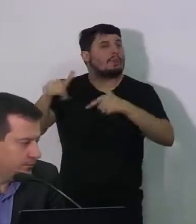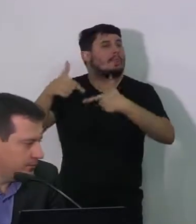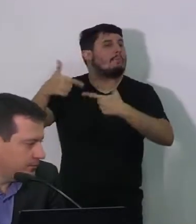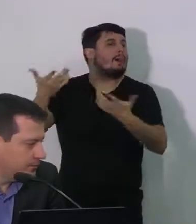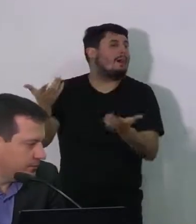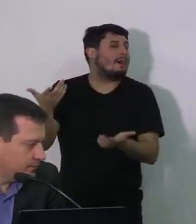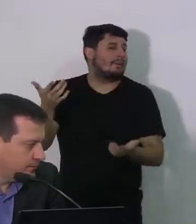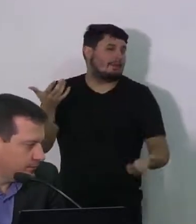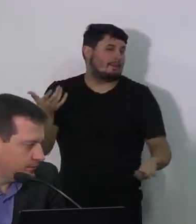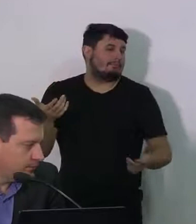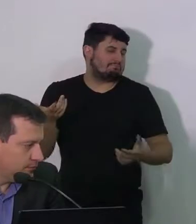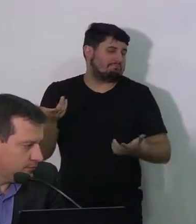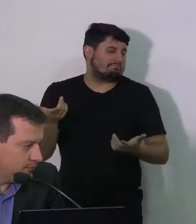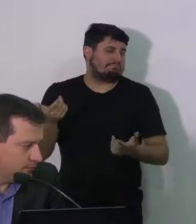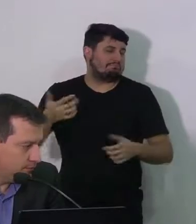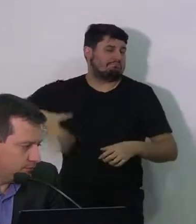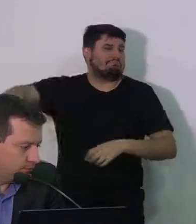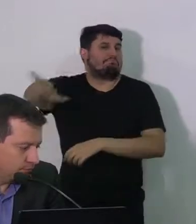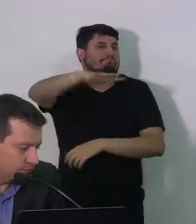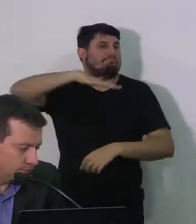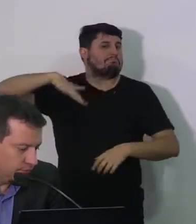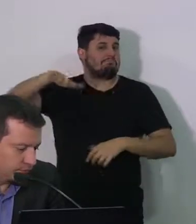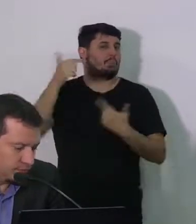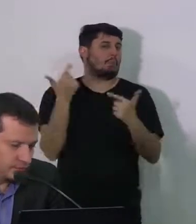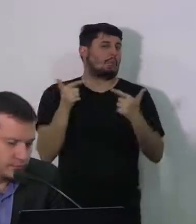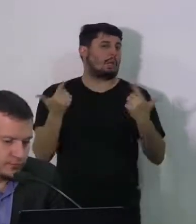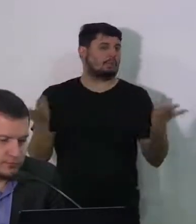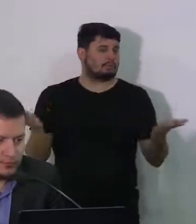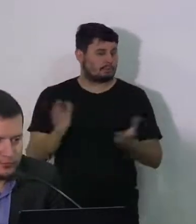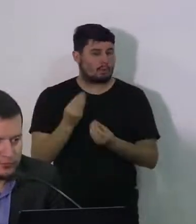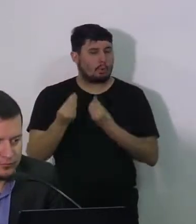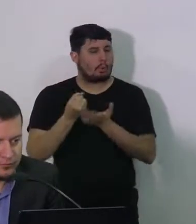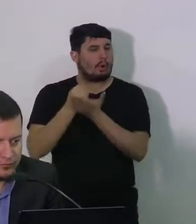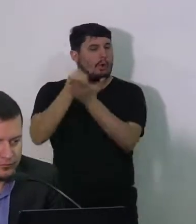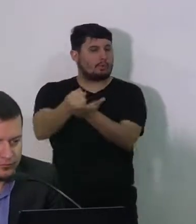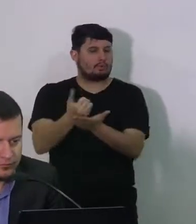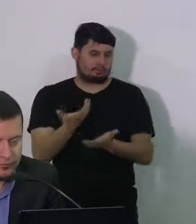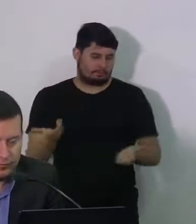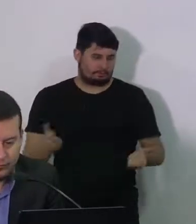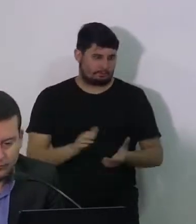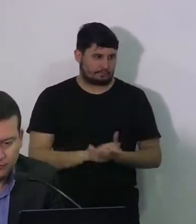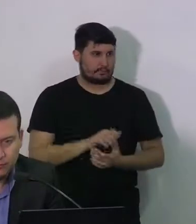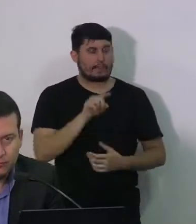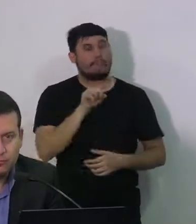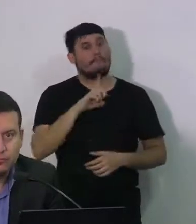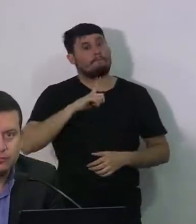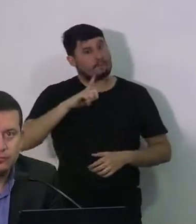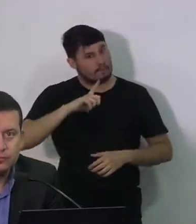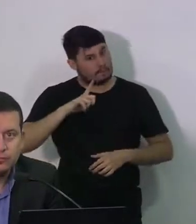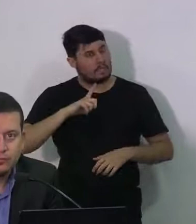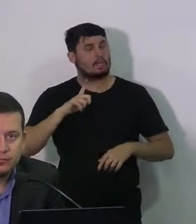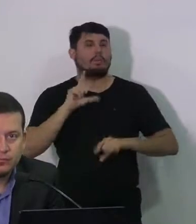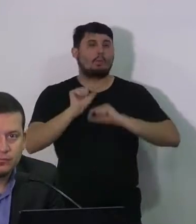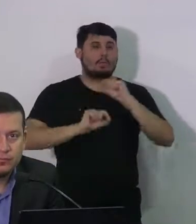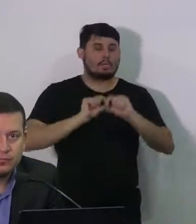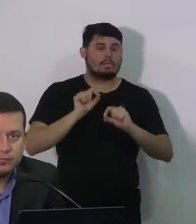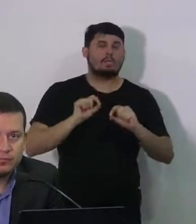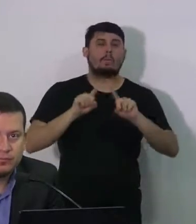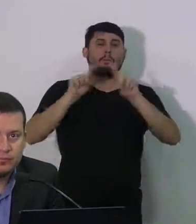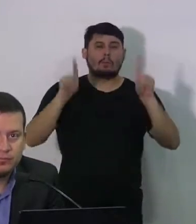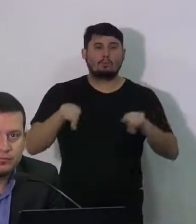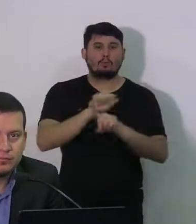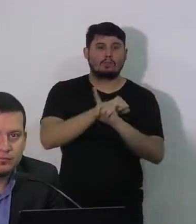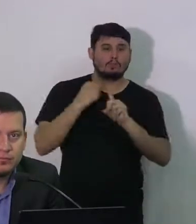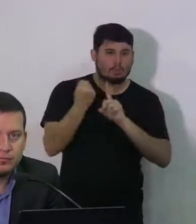O Transforma Caruaru tem uma iniciativa em uma rede de solidariedade que está sendo feita pela sociedade civil